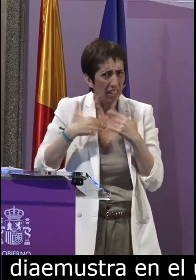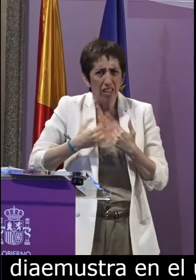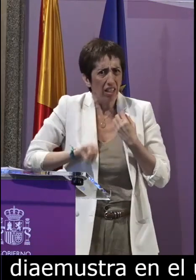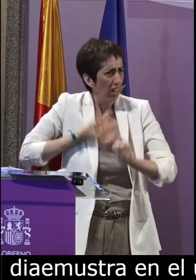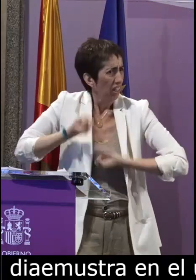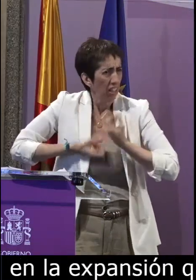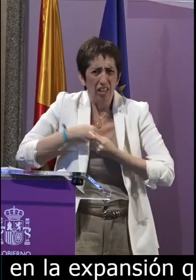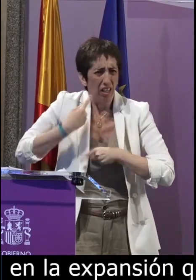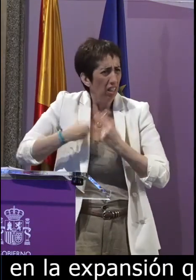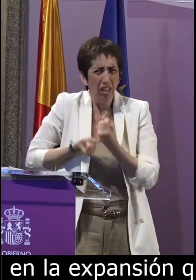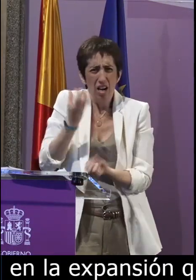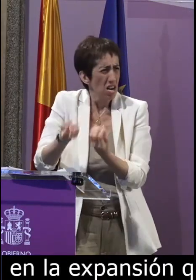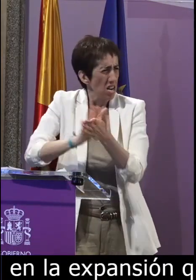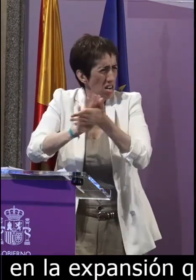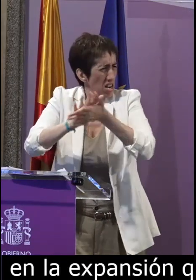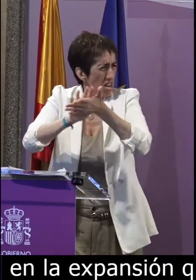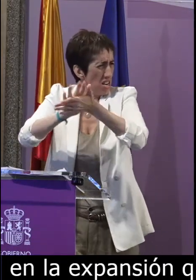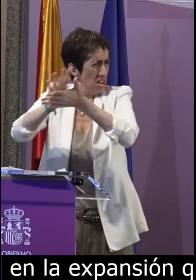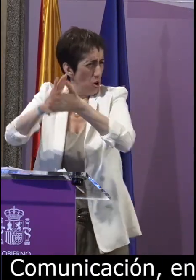podemos ver a muchas personas sordas